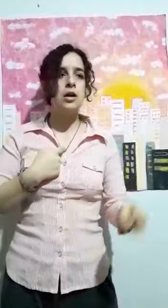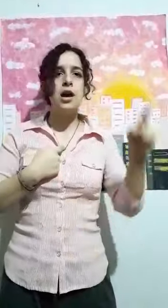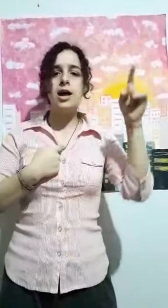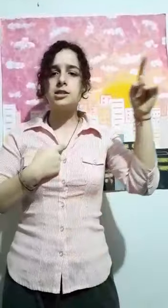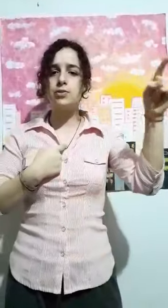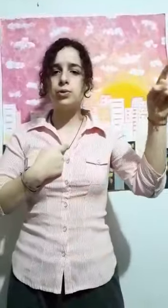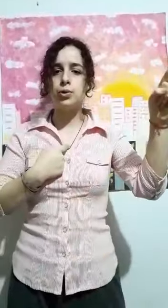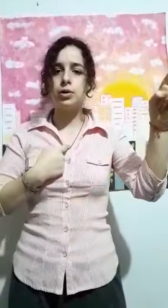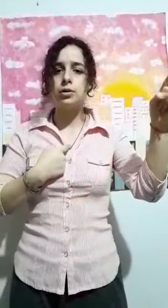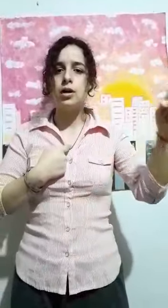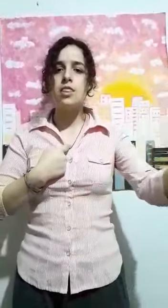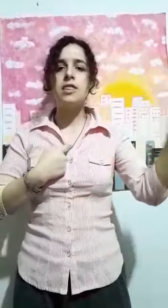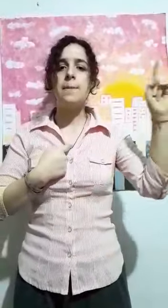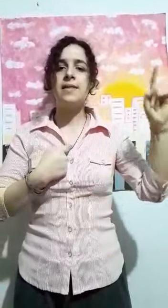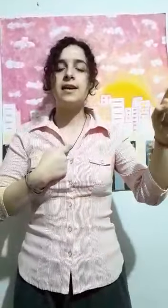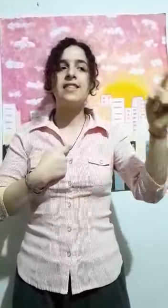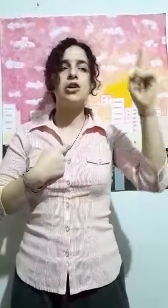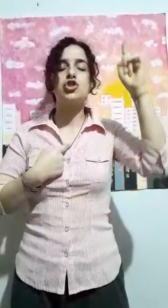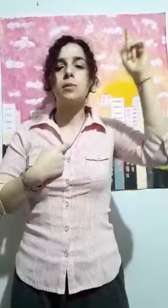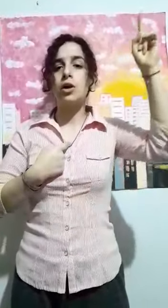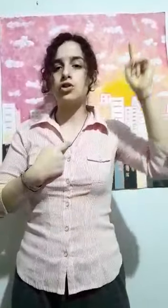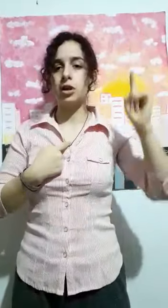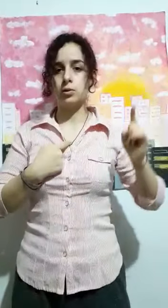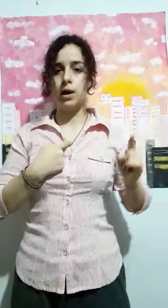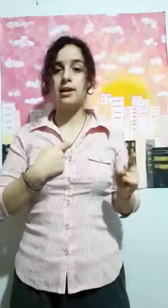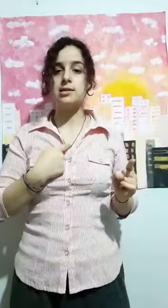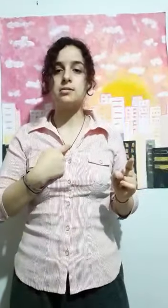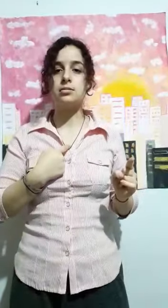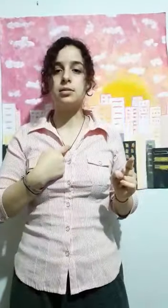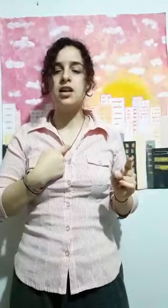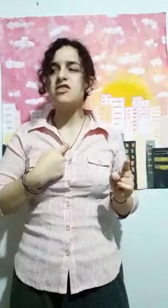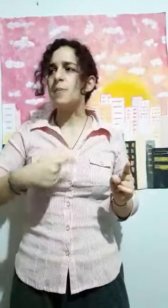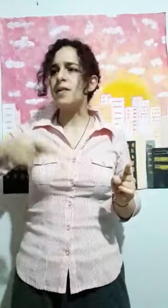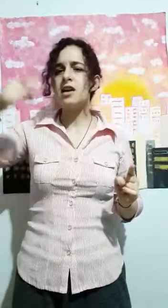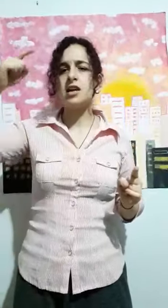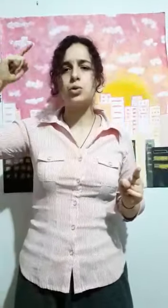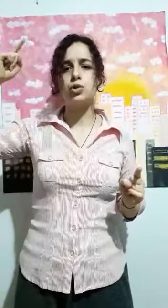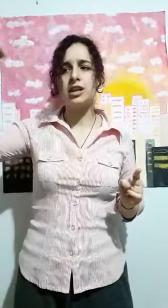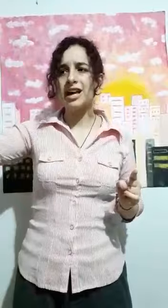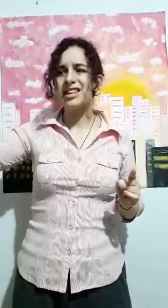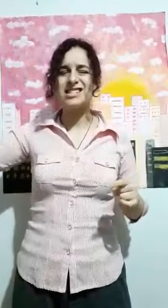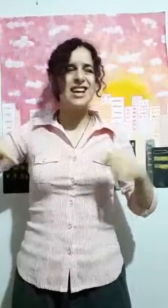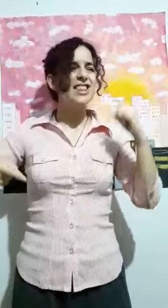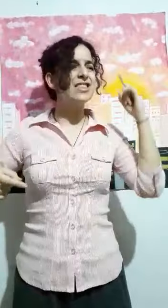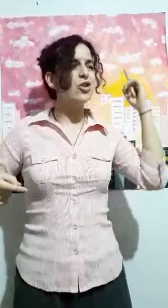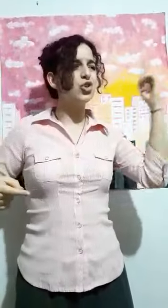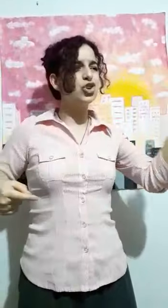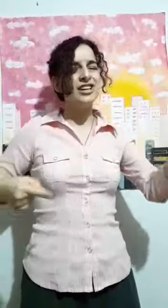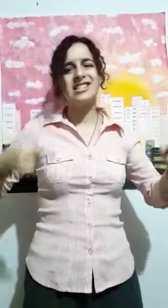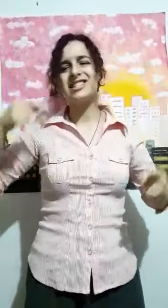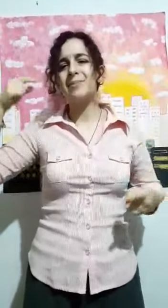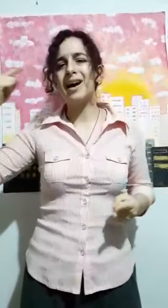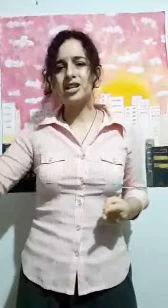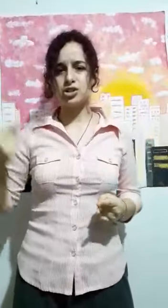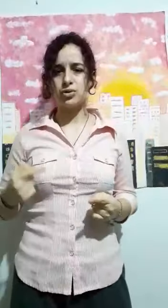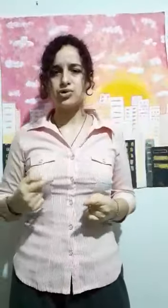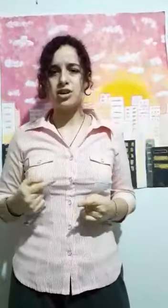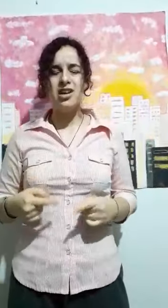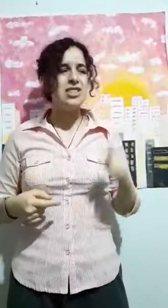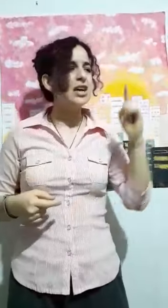Ese futuro depende de los gobiernos actuales. Depende de las autoridades, de doctores, de maestros, de